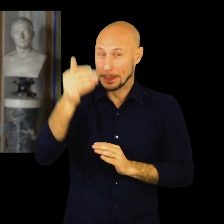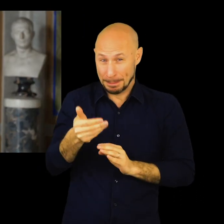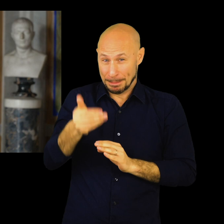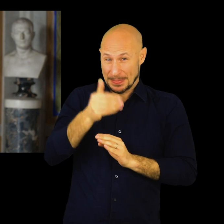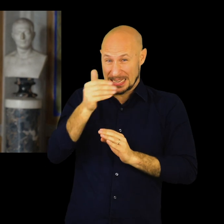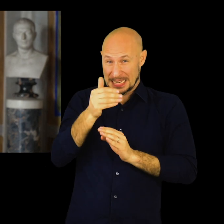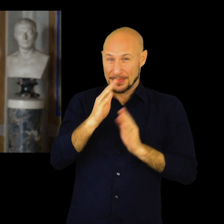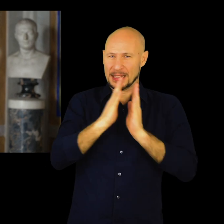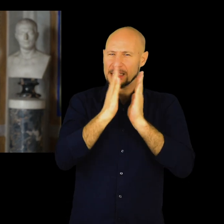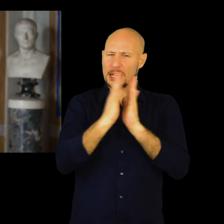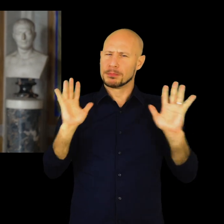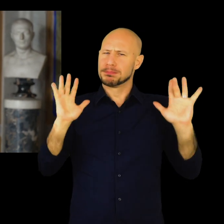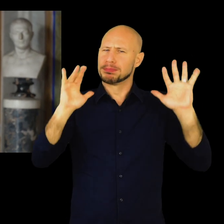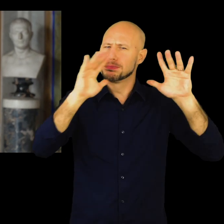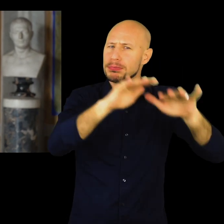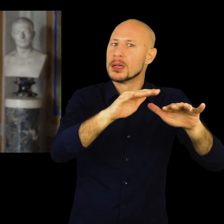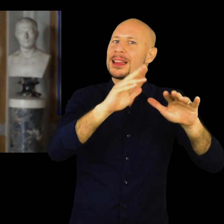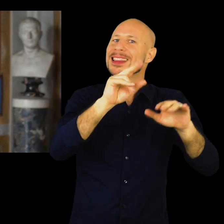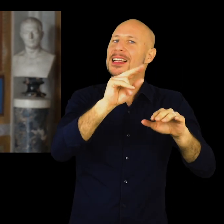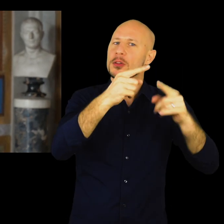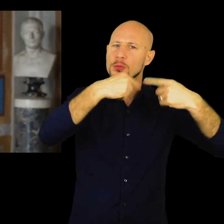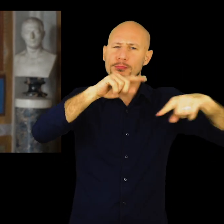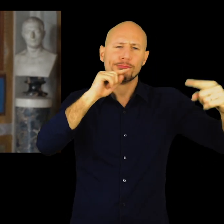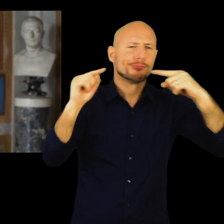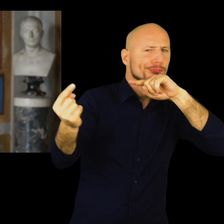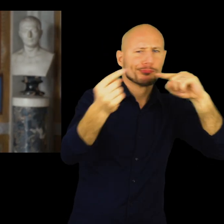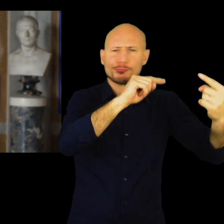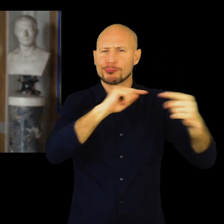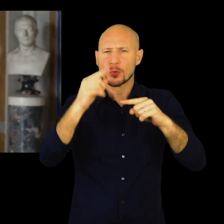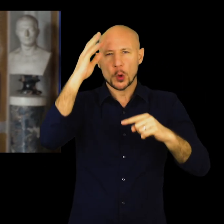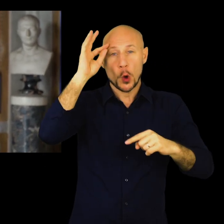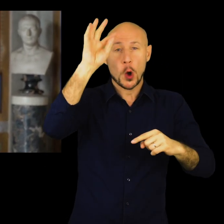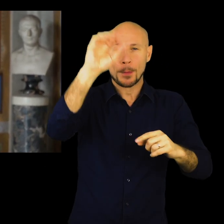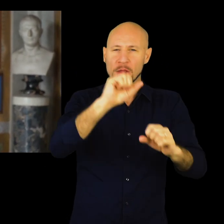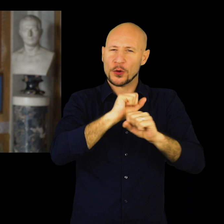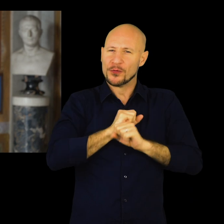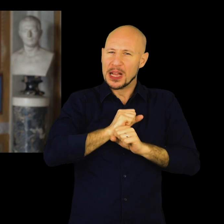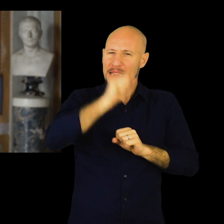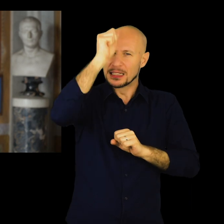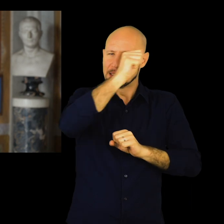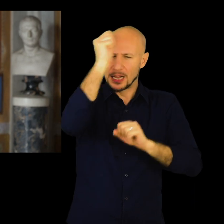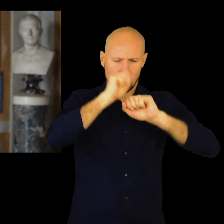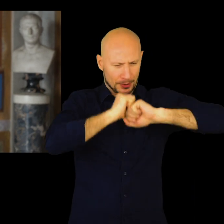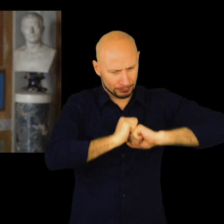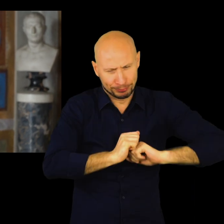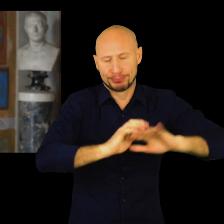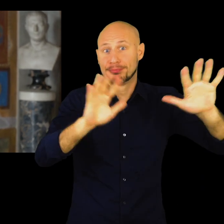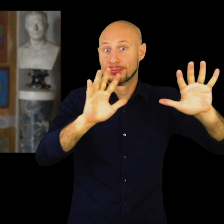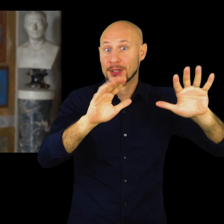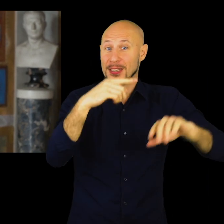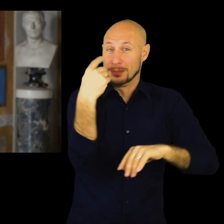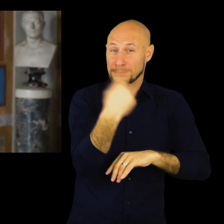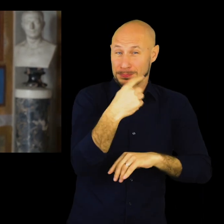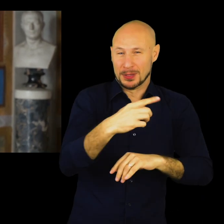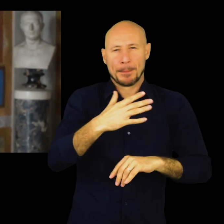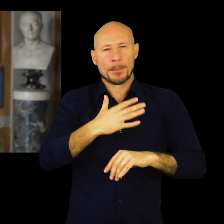Tuttavia, siamo sicuri che sia una battaglia tratta dall'epopea biblica. Siamo, infatti, negli anni letteralmente successivi al concilio